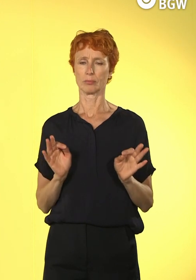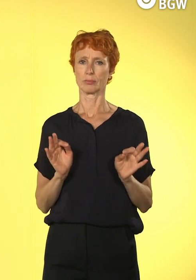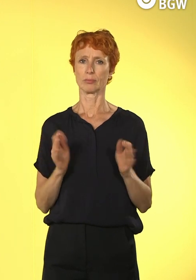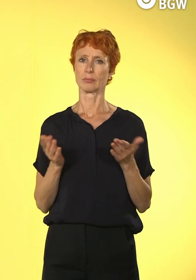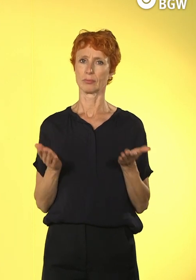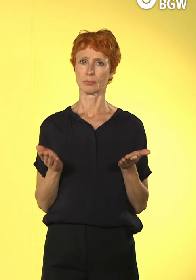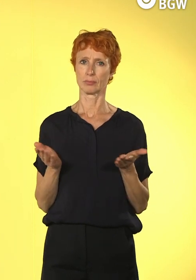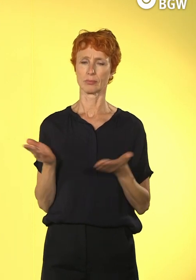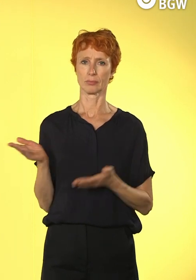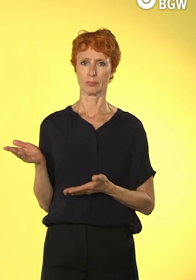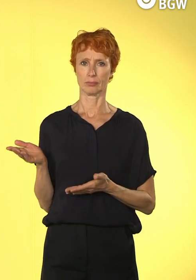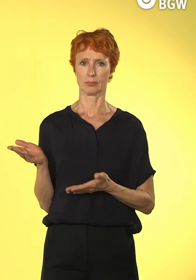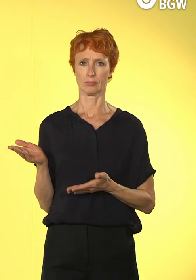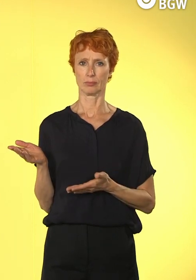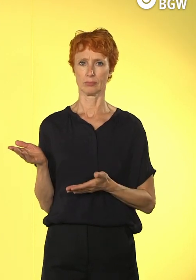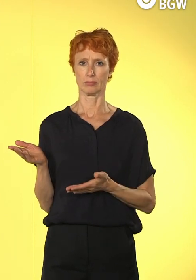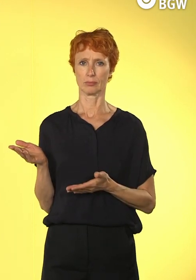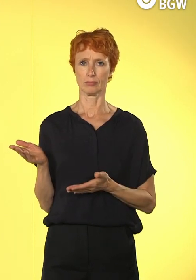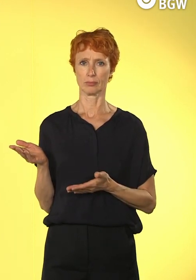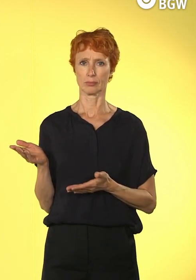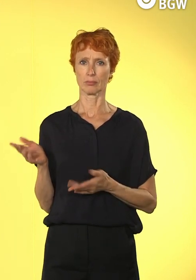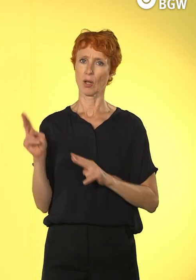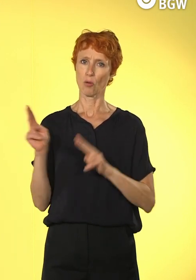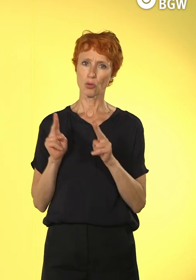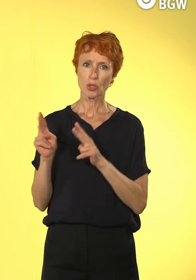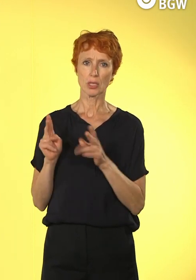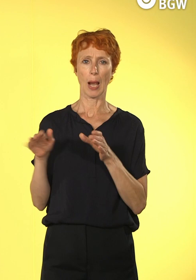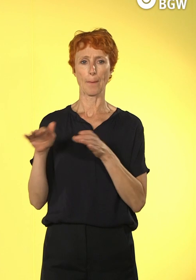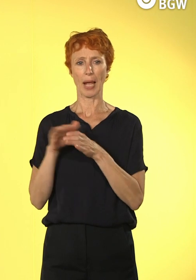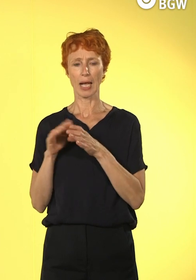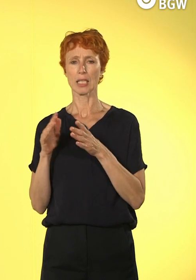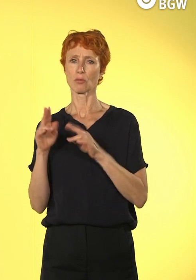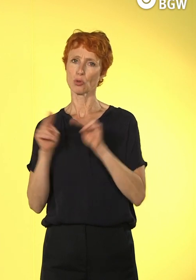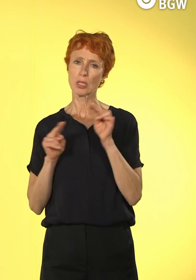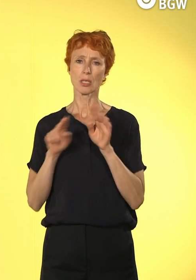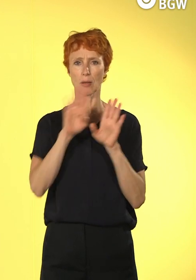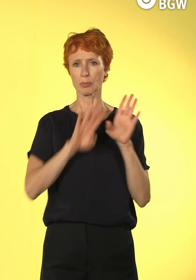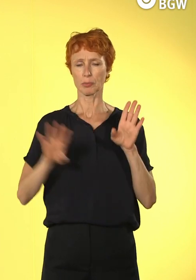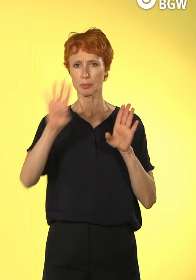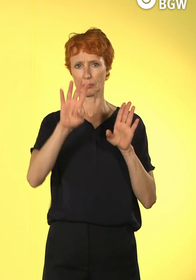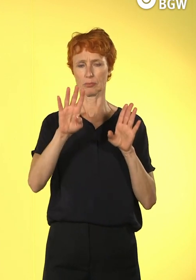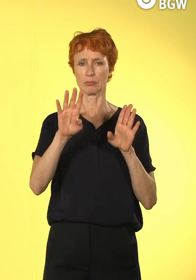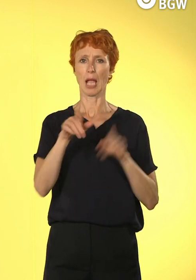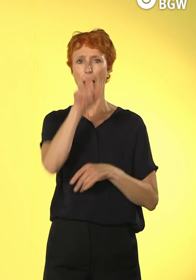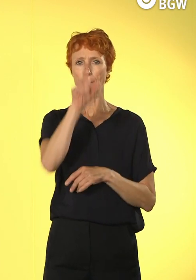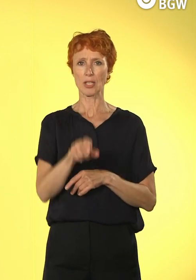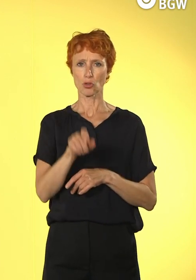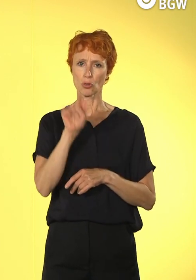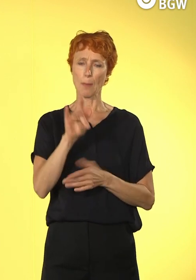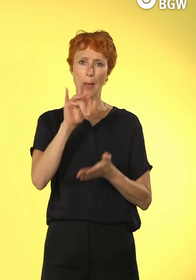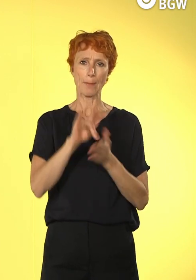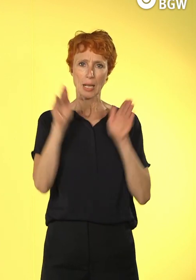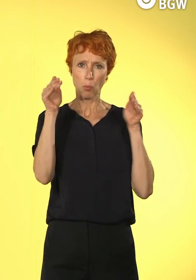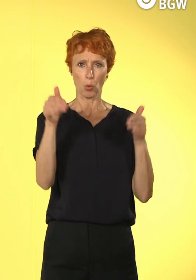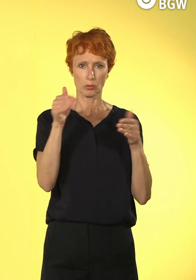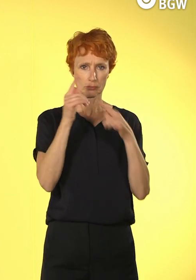vielen Claims und in vielen Mottos, heißt es der Mensch im Vordergrund, der Mensch im Mittelpunkt. Das